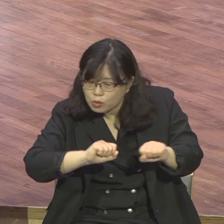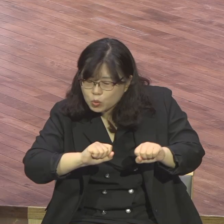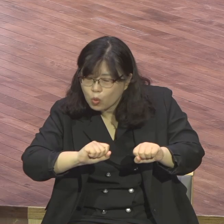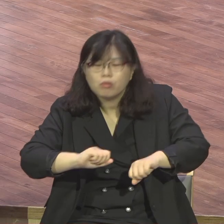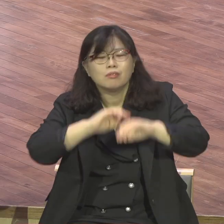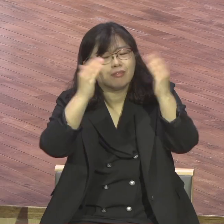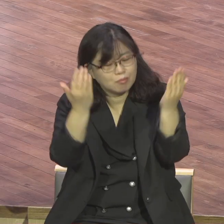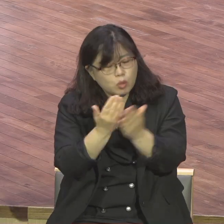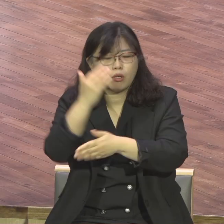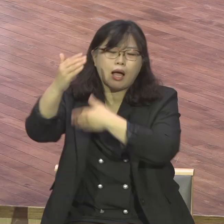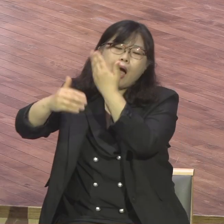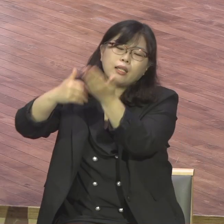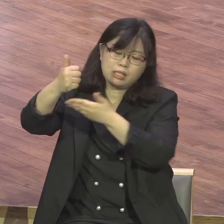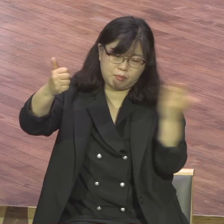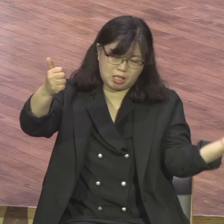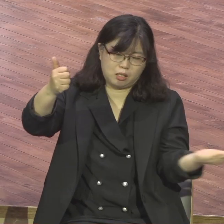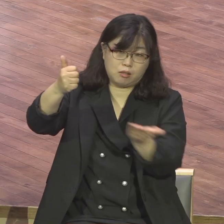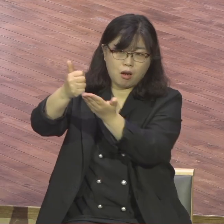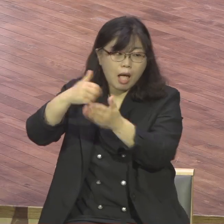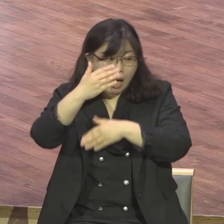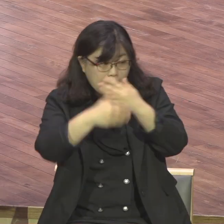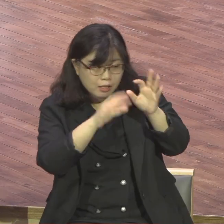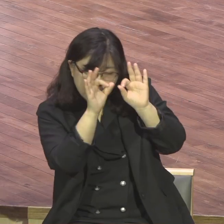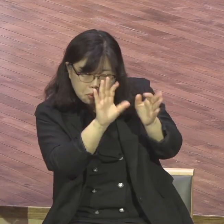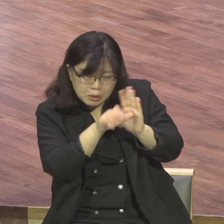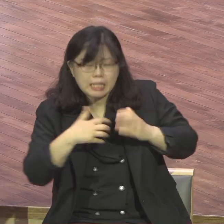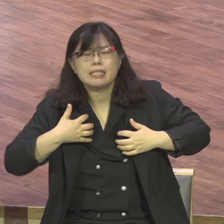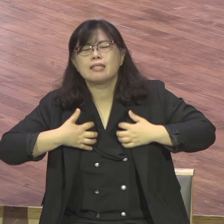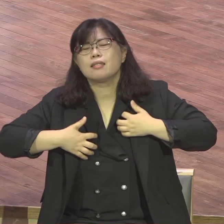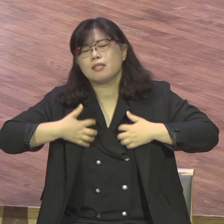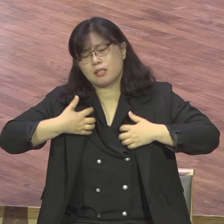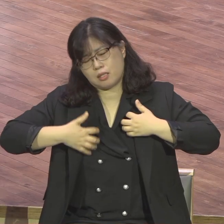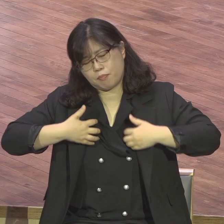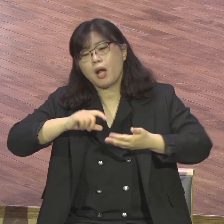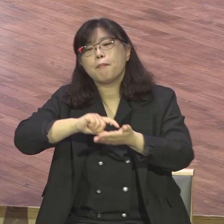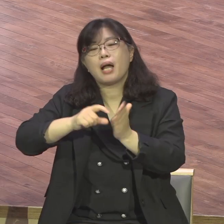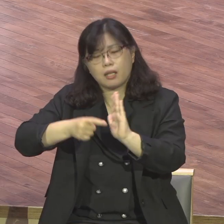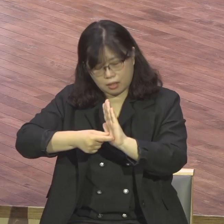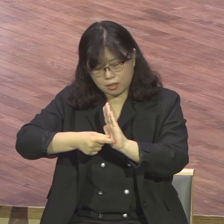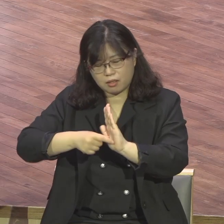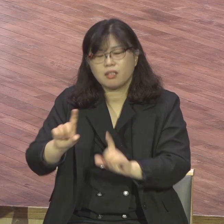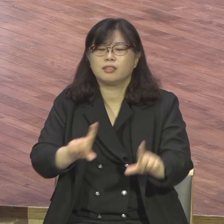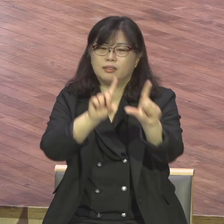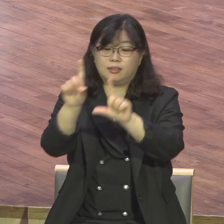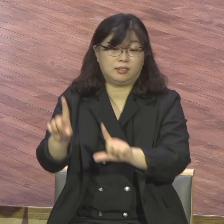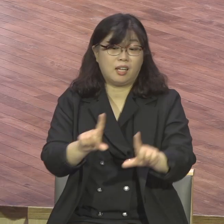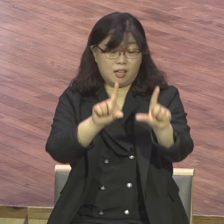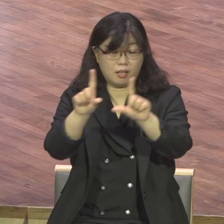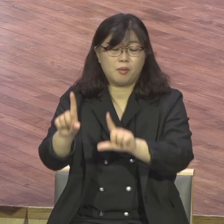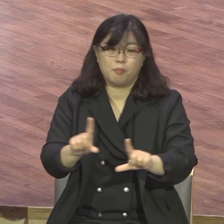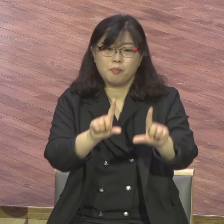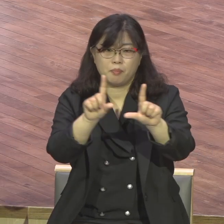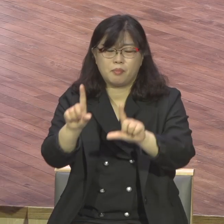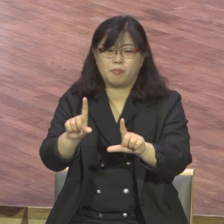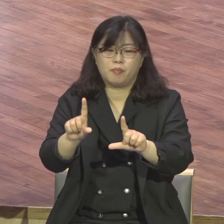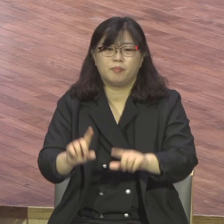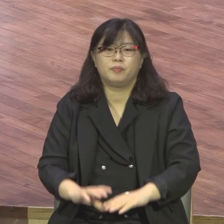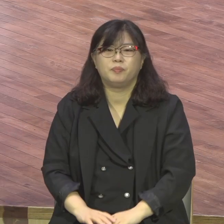살아야 된다는 얘기예요 구원 받았으면 이제는 성전 되었으면 하나님 자녀가 되었으면 우리의 몸을